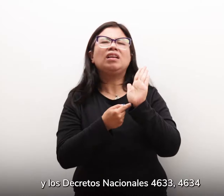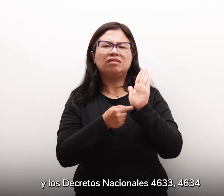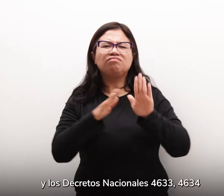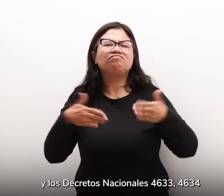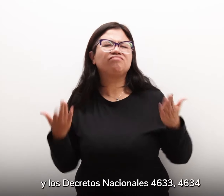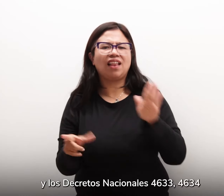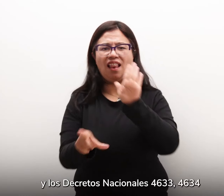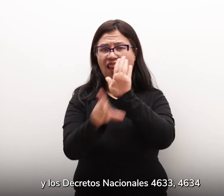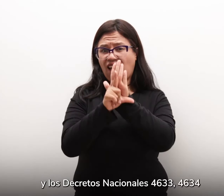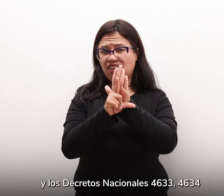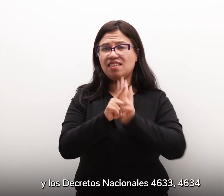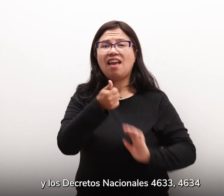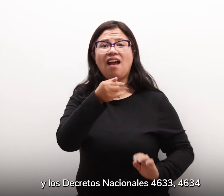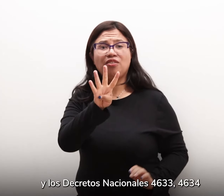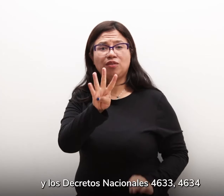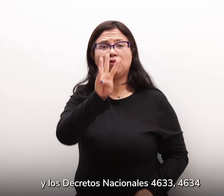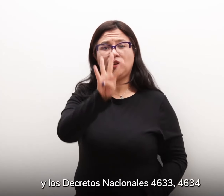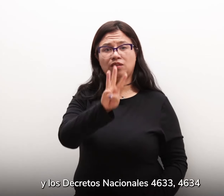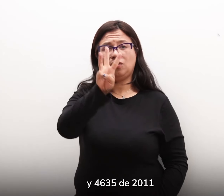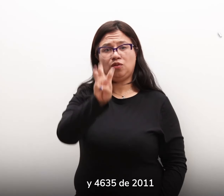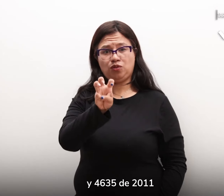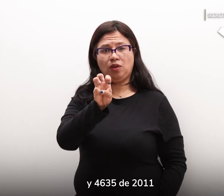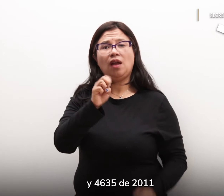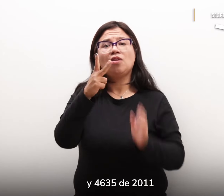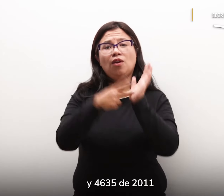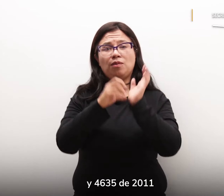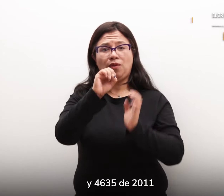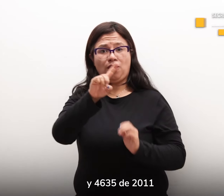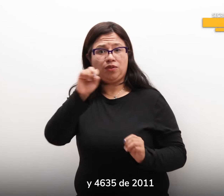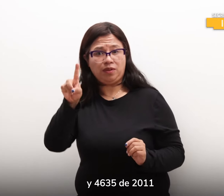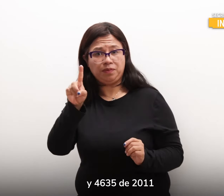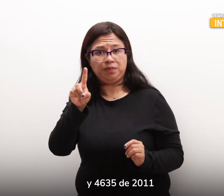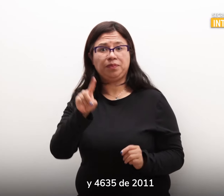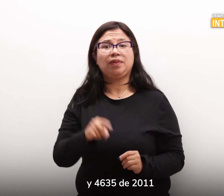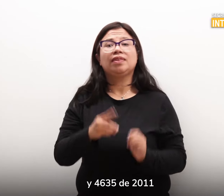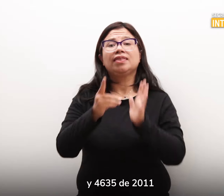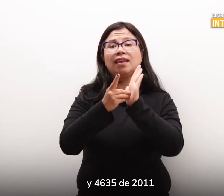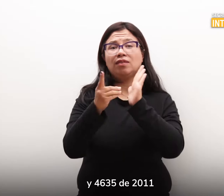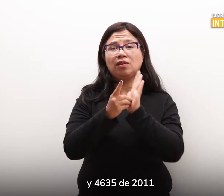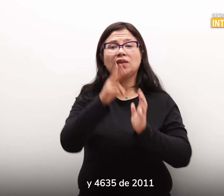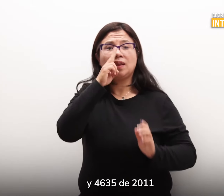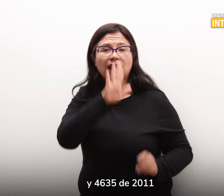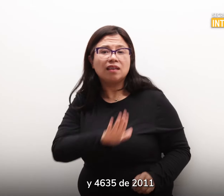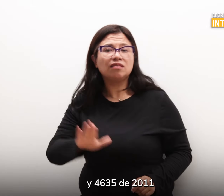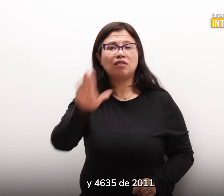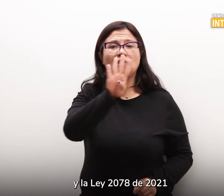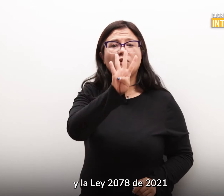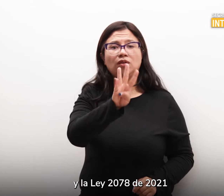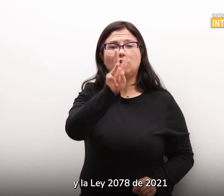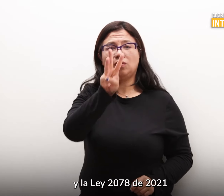4634 y 4635 de 2011 y la Ley